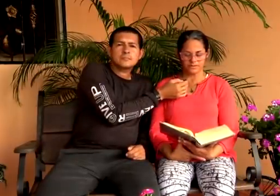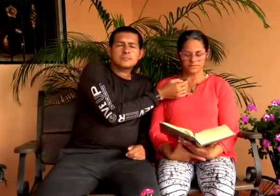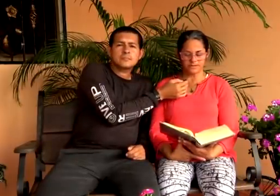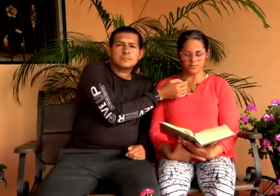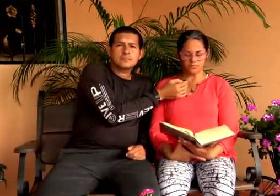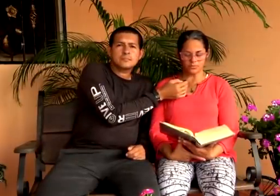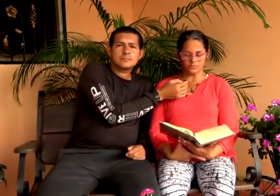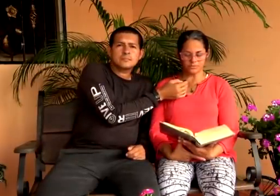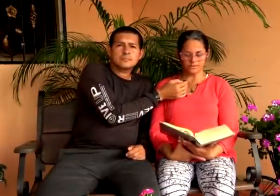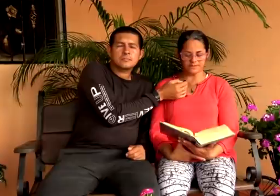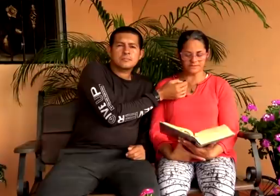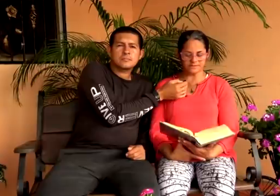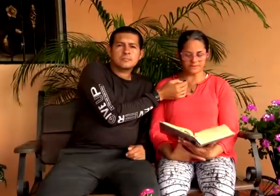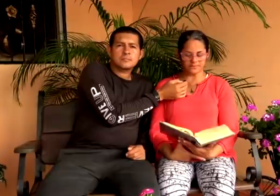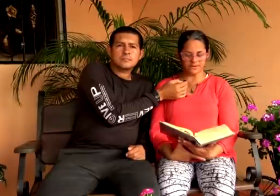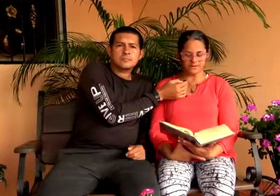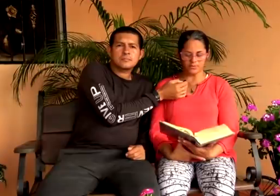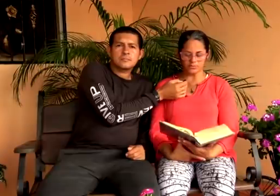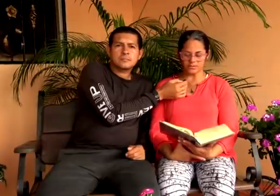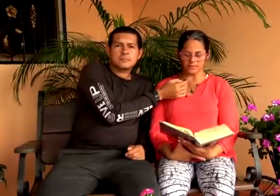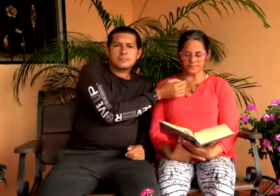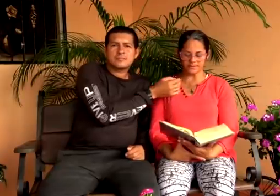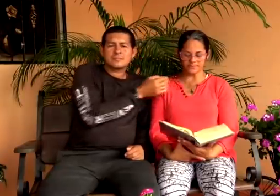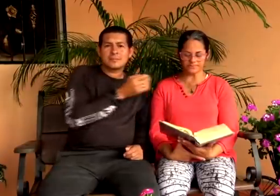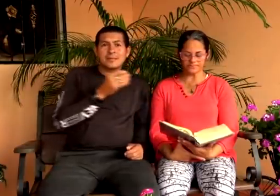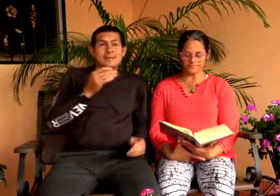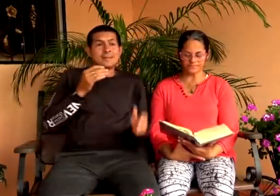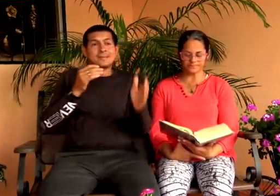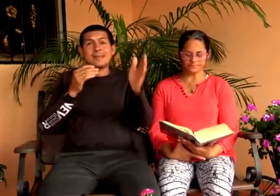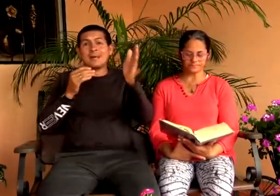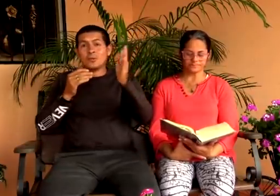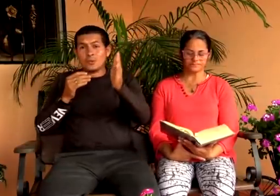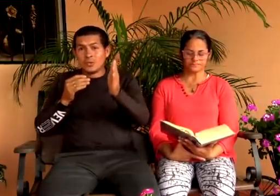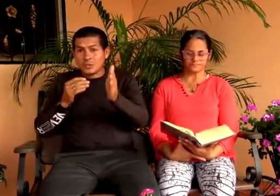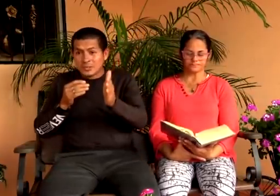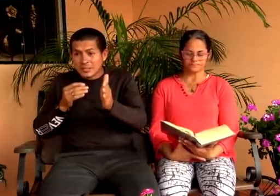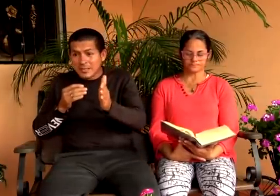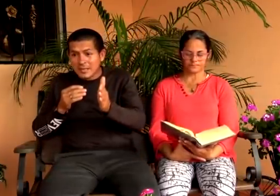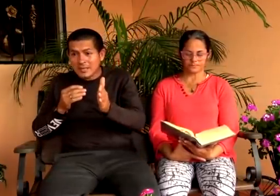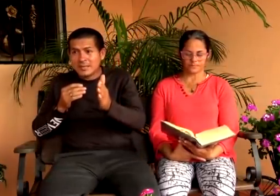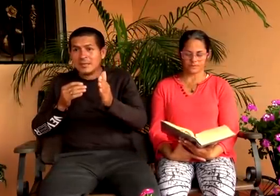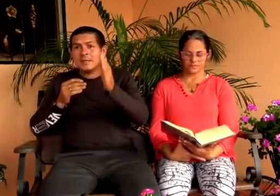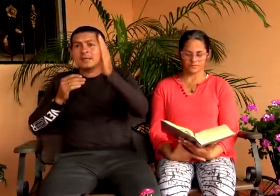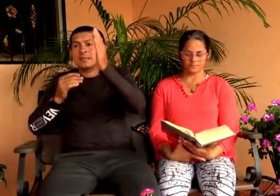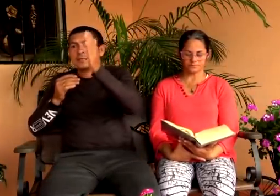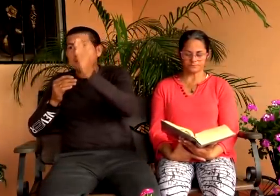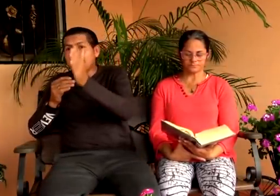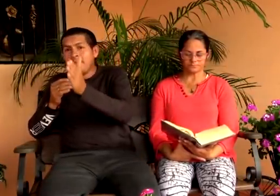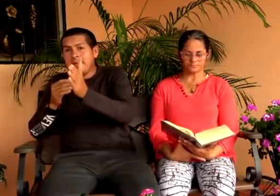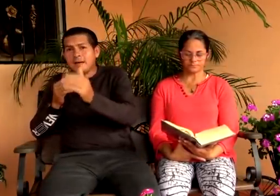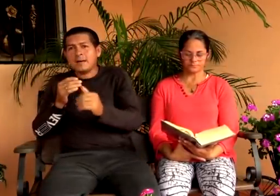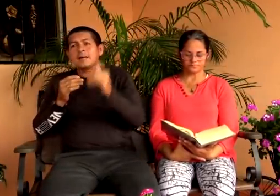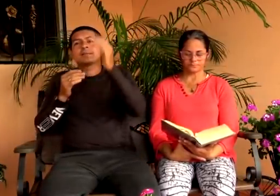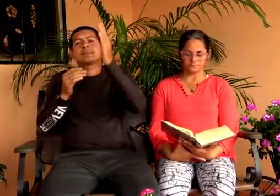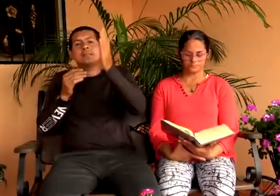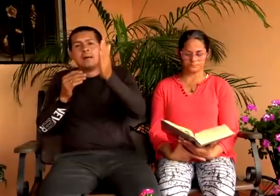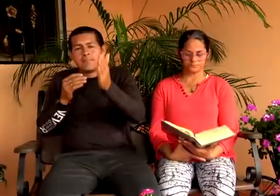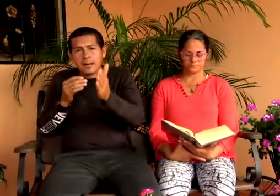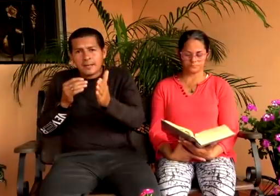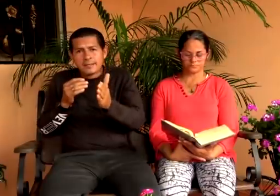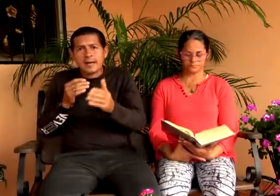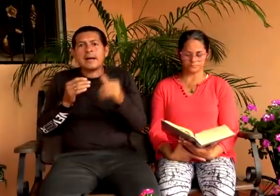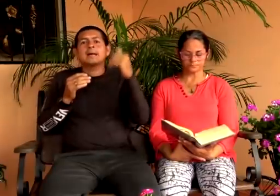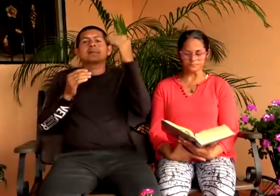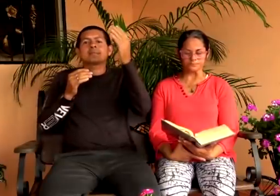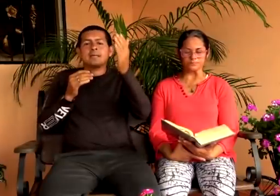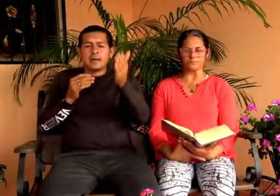si alguno de ustedes se extravía lejos de la verdad si alguno de ustedes se extravía se